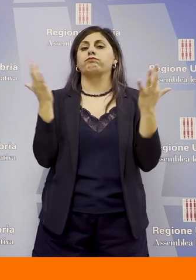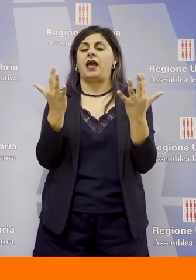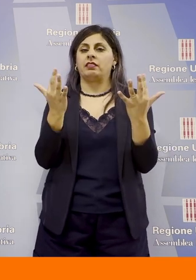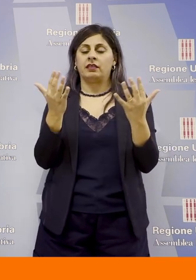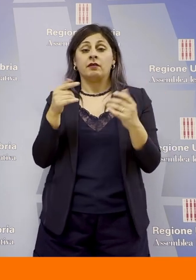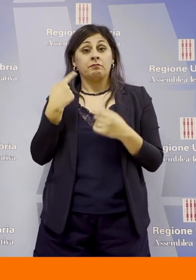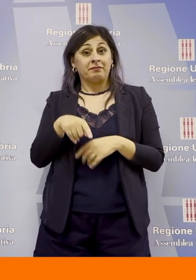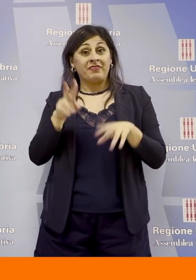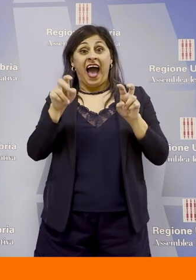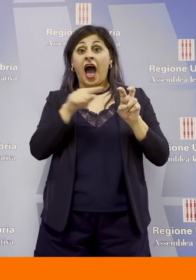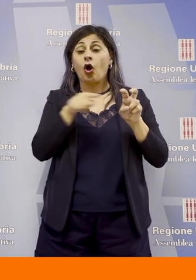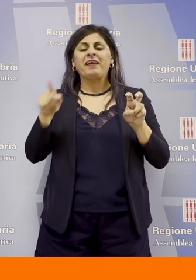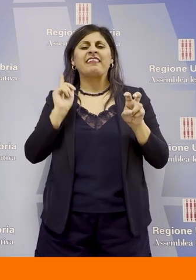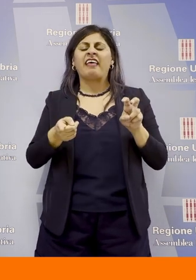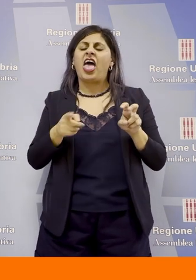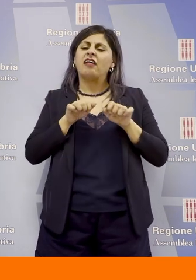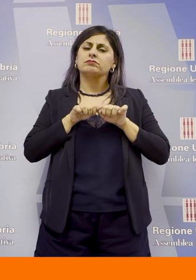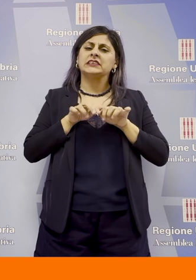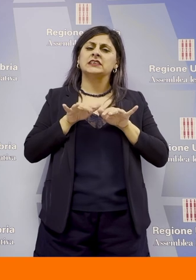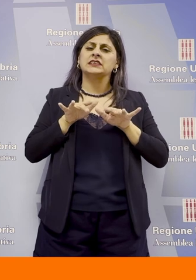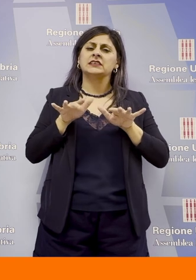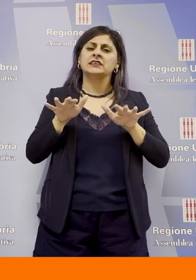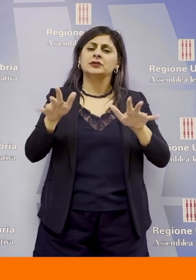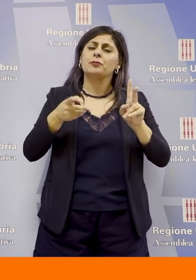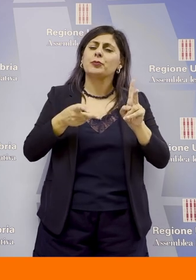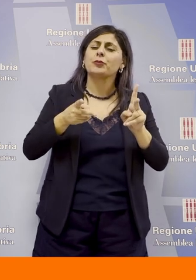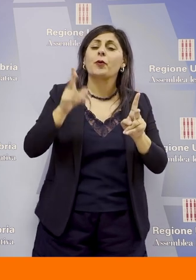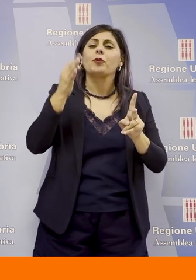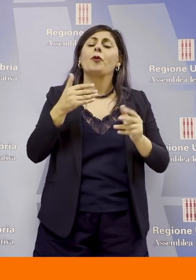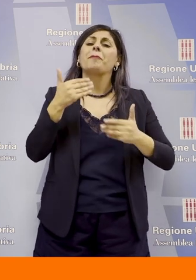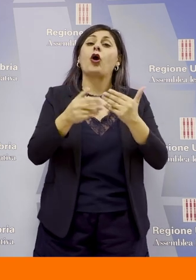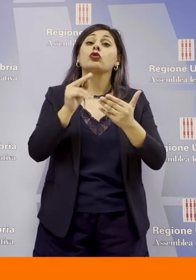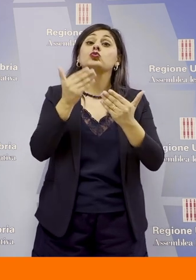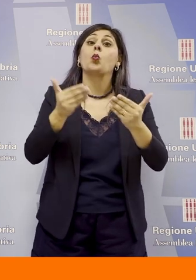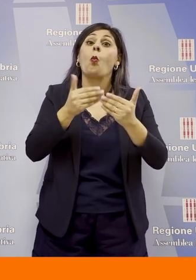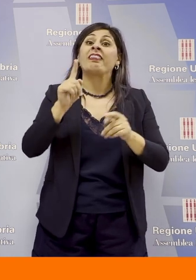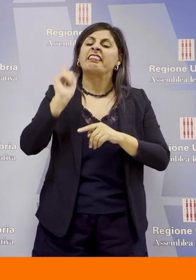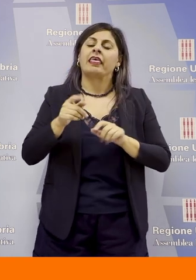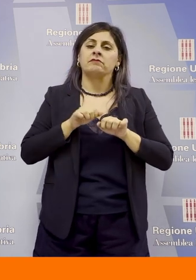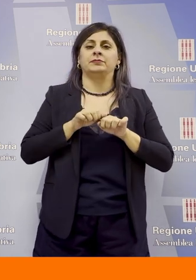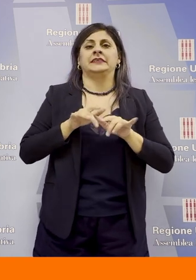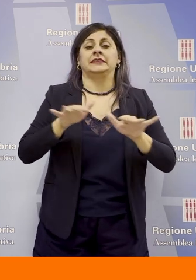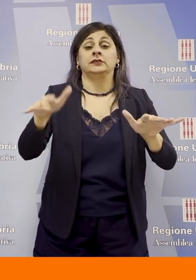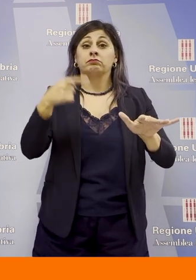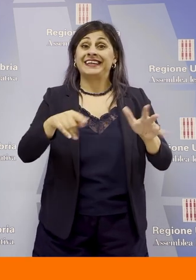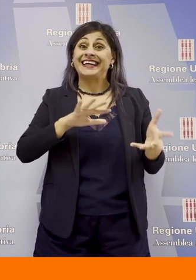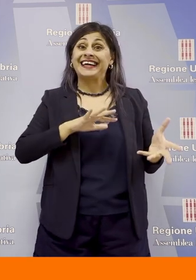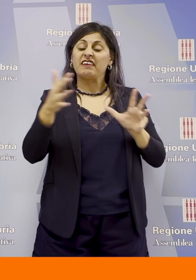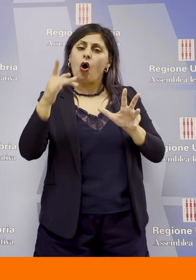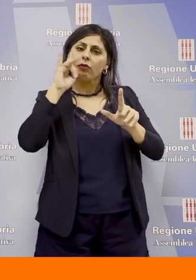argomenti devono penetrare ha sottolineato nel percorso degli studi si tratta di una riforma indirizzata su temi con